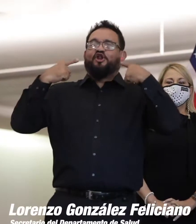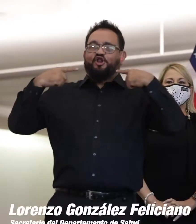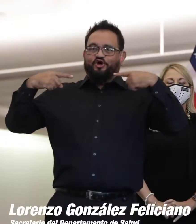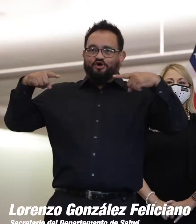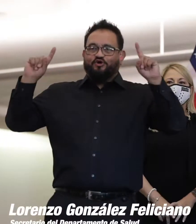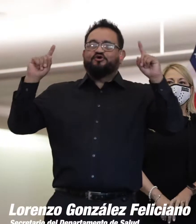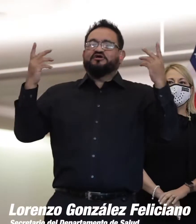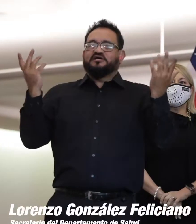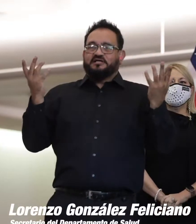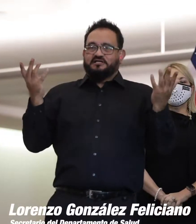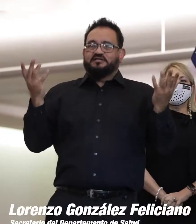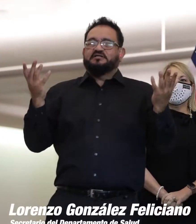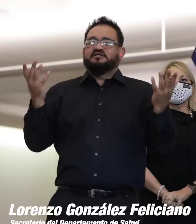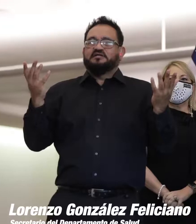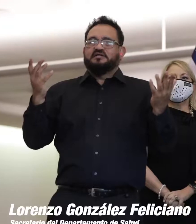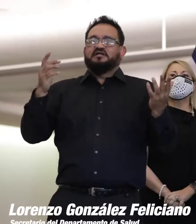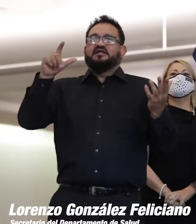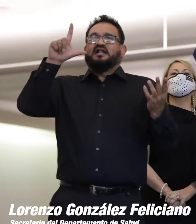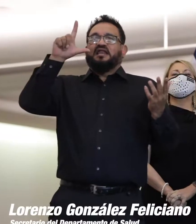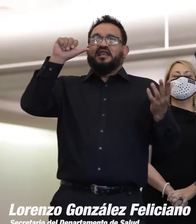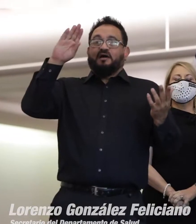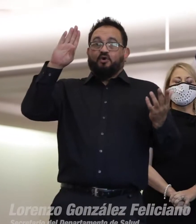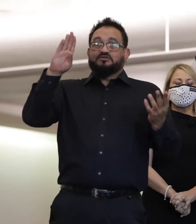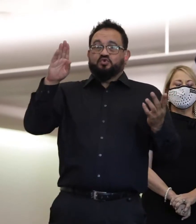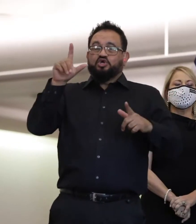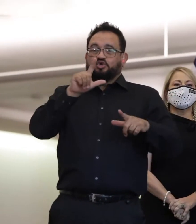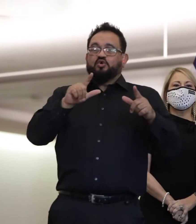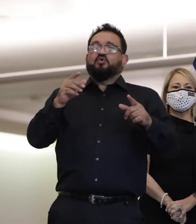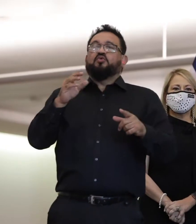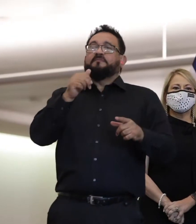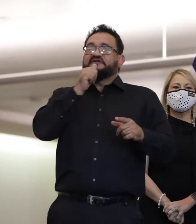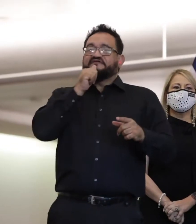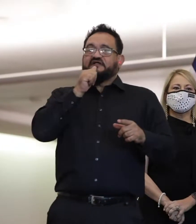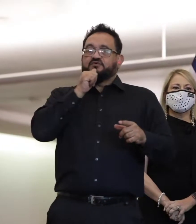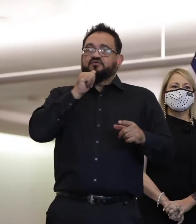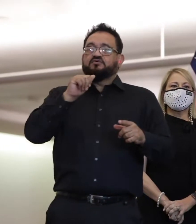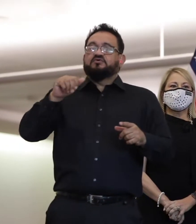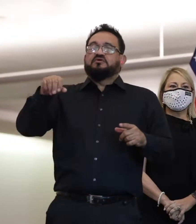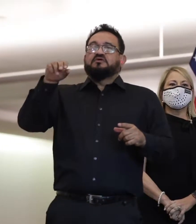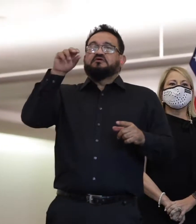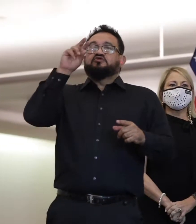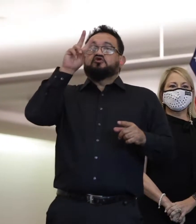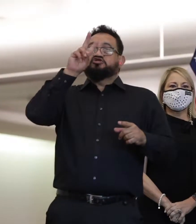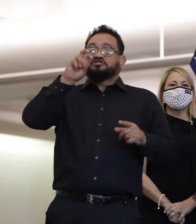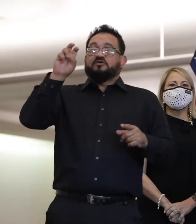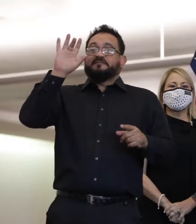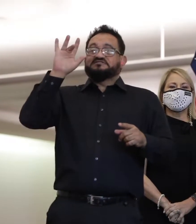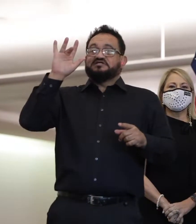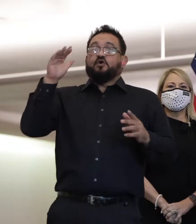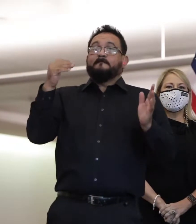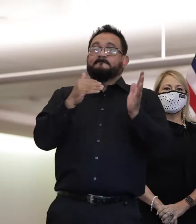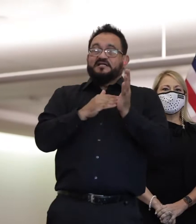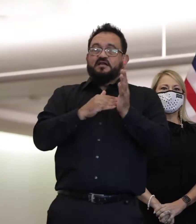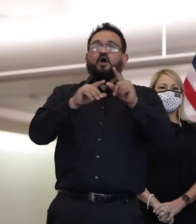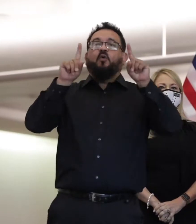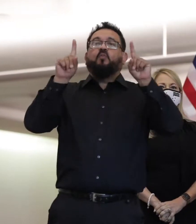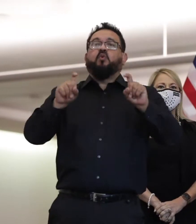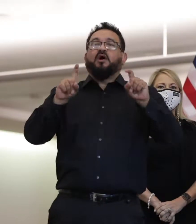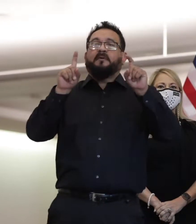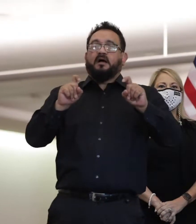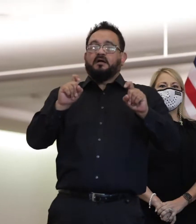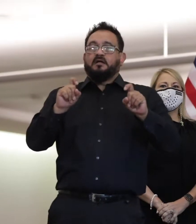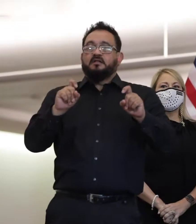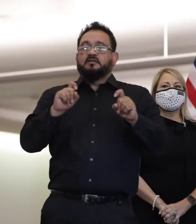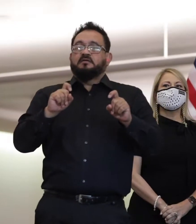sobre 225 mil pruebas PCR molecular. El Estado, el gobierno federal, pide al Estado 2